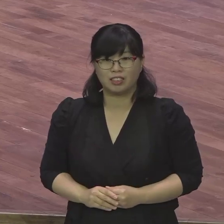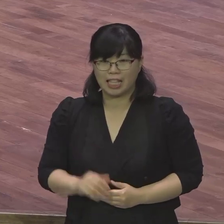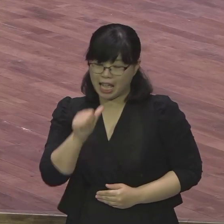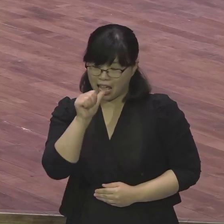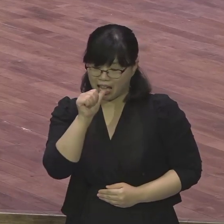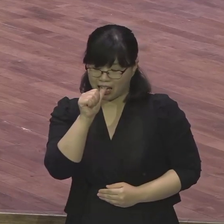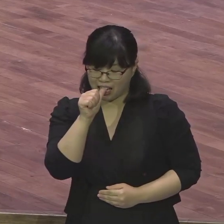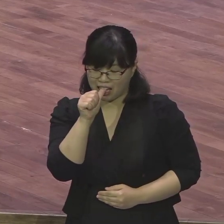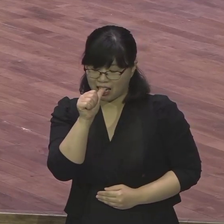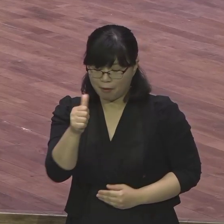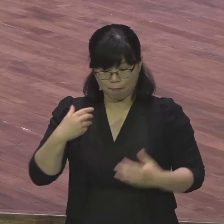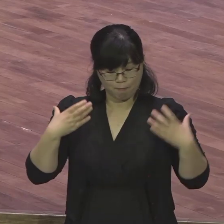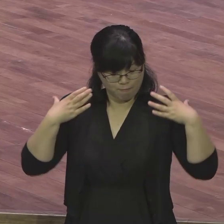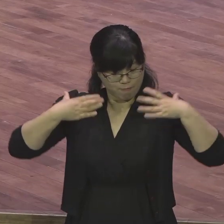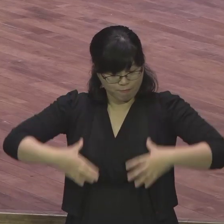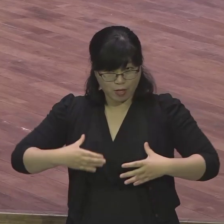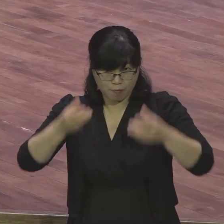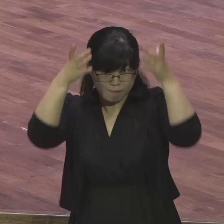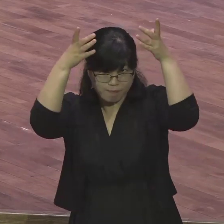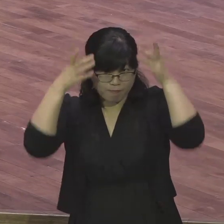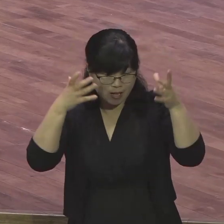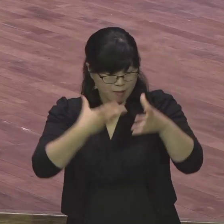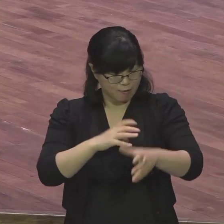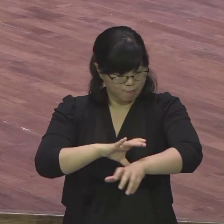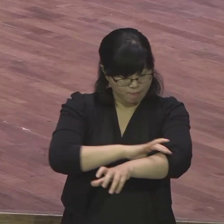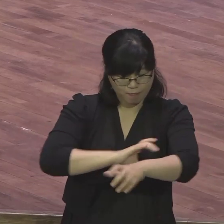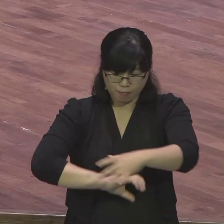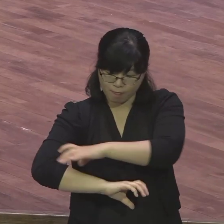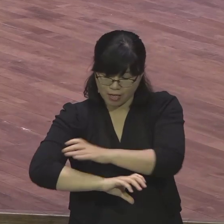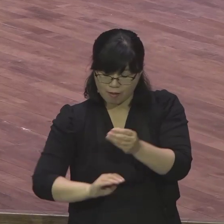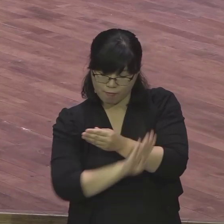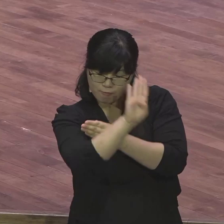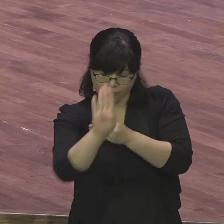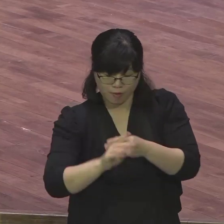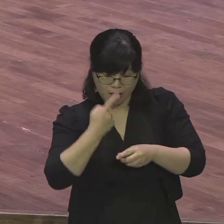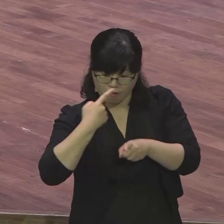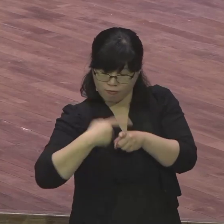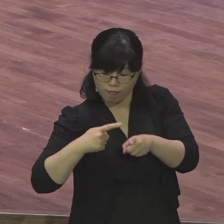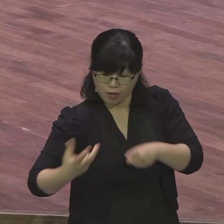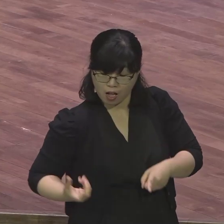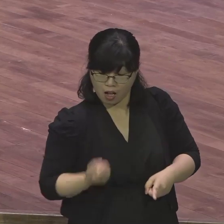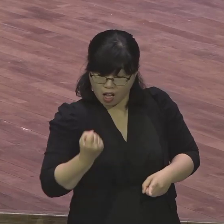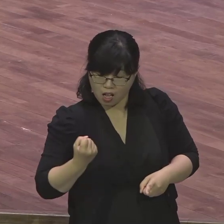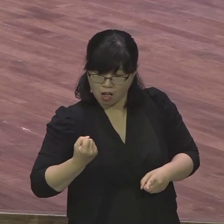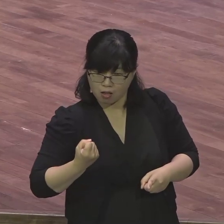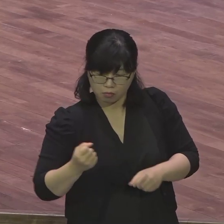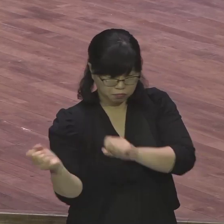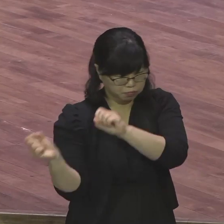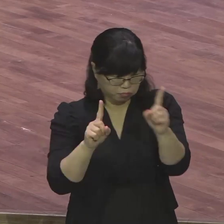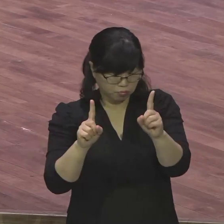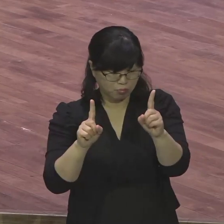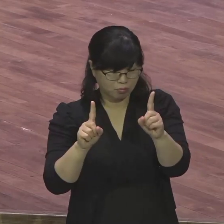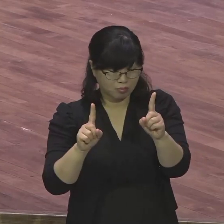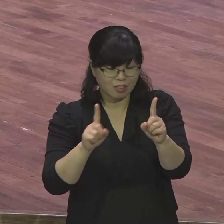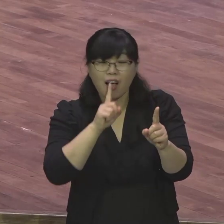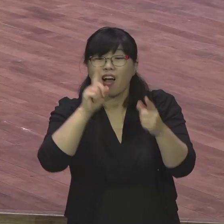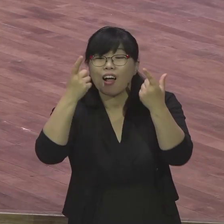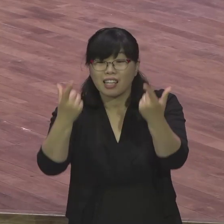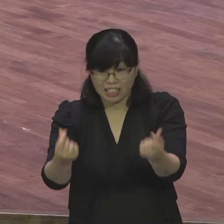무장해서 싸우라 그랬어 에베스 국장의 복음은 완전 무장해서 싸우라 우리 성도의 신앙은 오늘 찬송과 우리 성가대